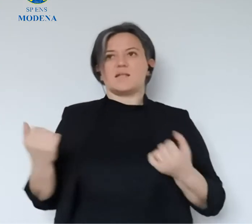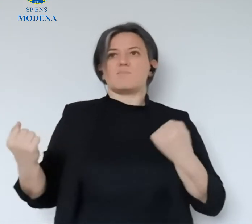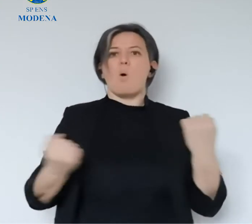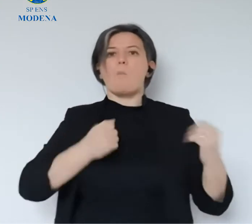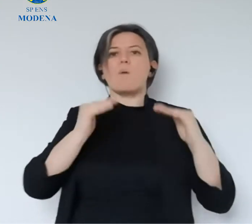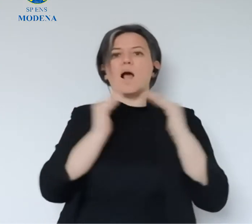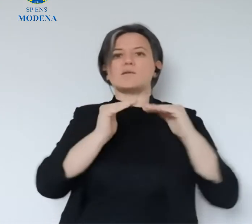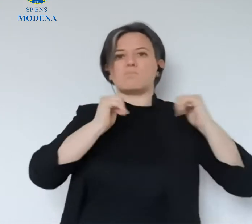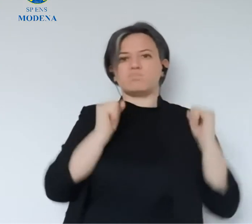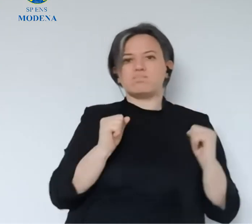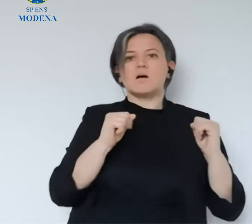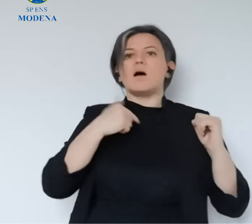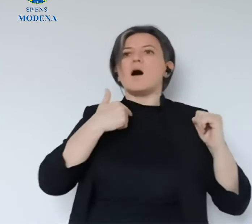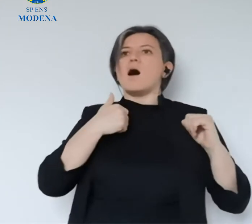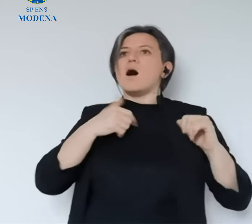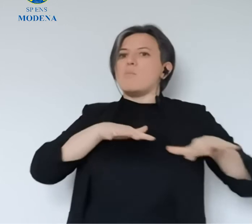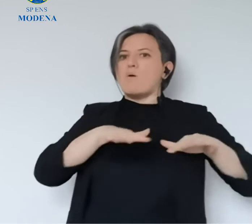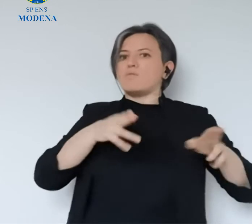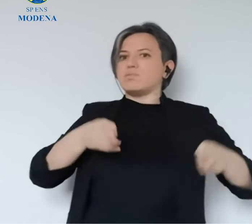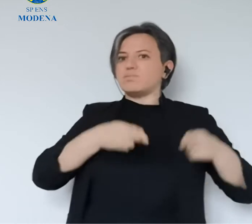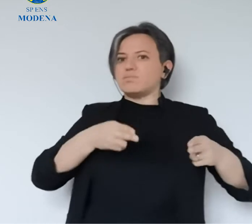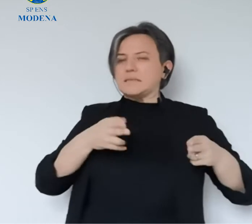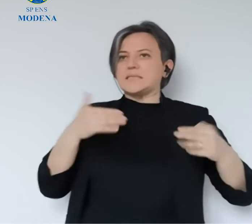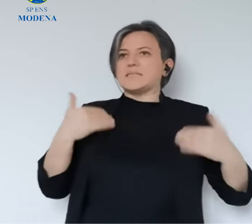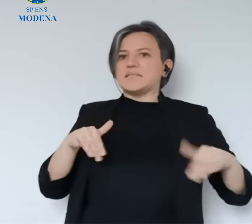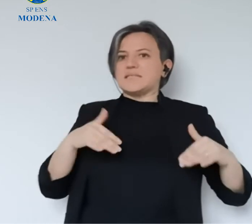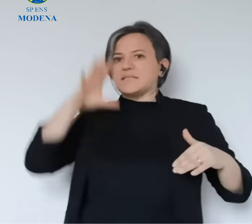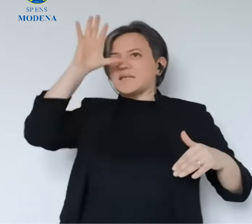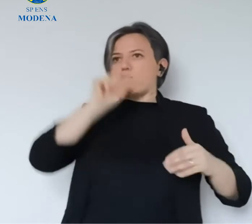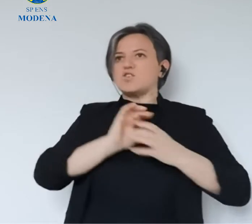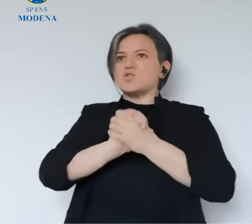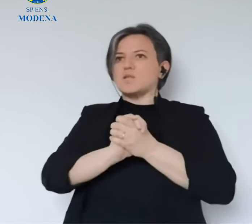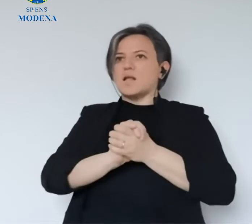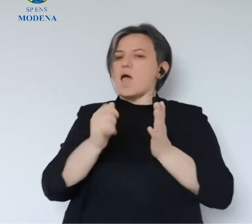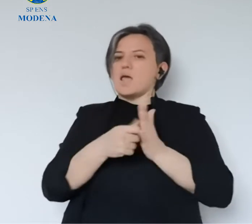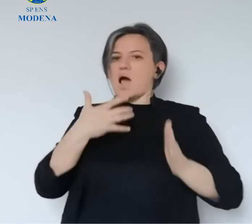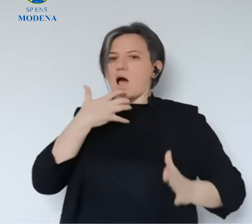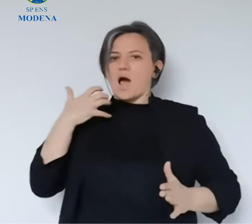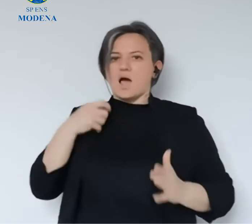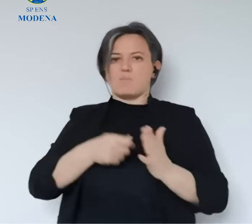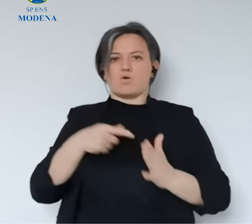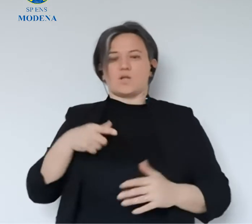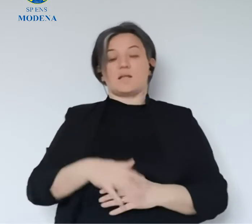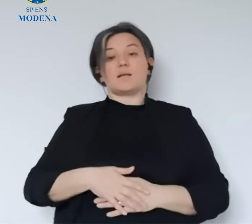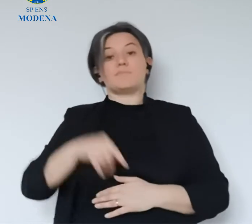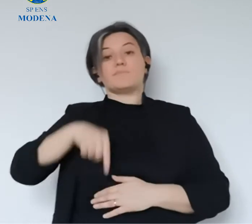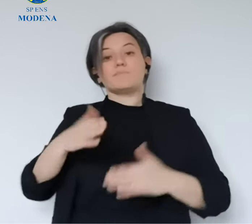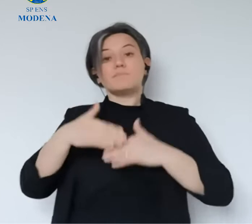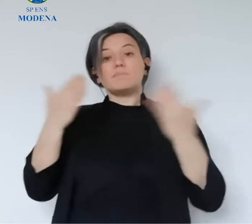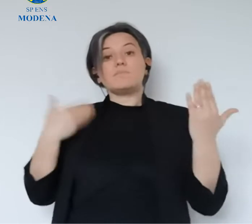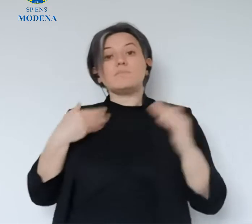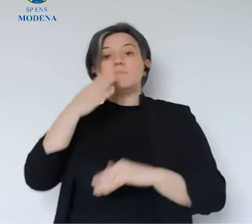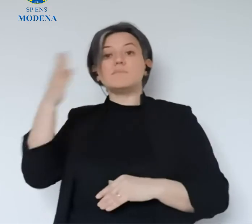movimento di solidarietà che abbiamo sentito in questi giorni dove non potevamo muoverci è stato qualcosa di straordinario.